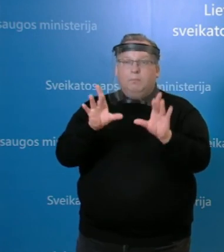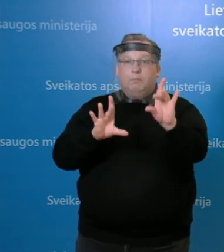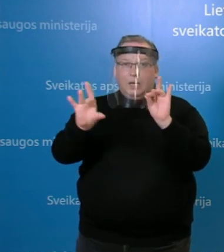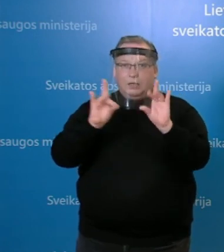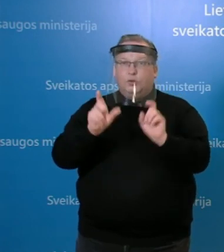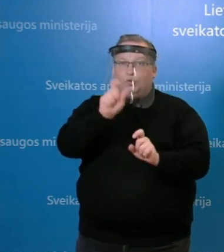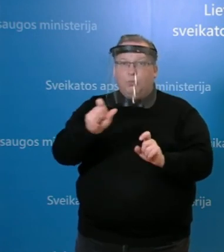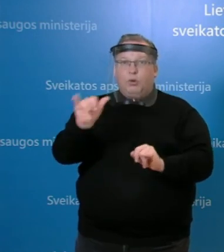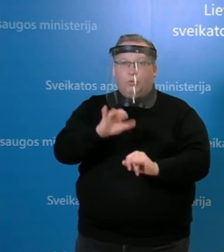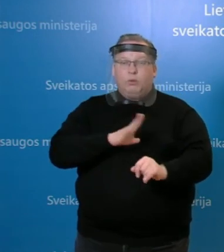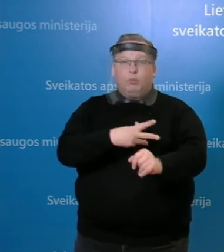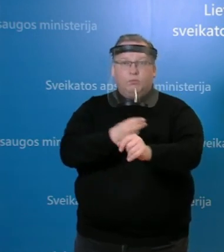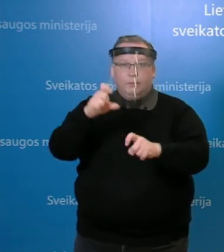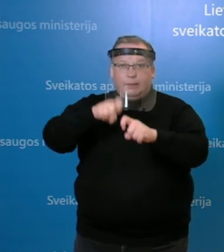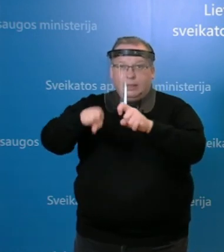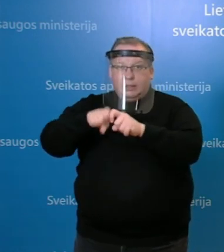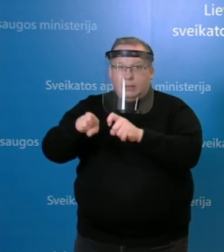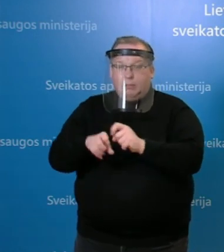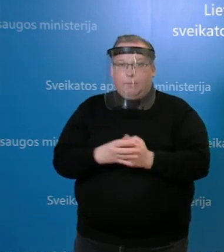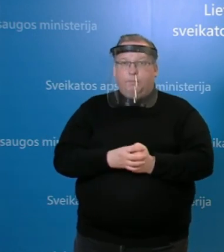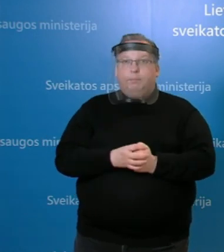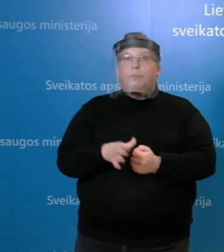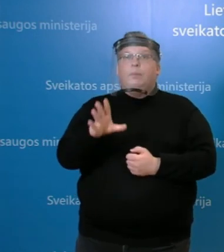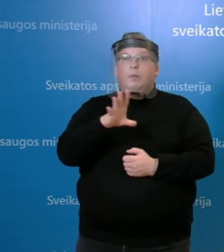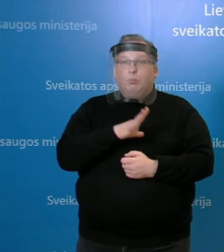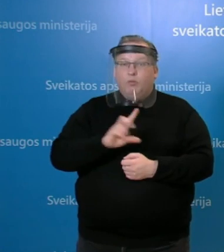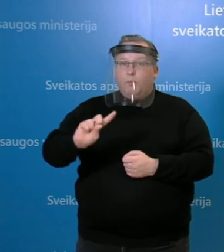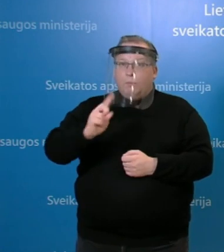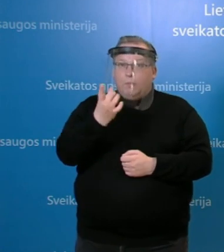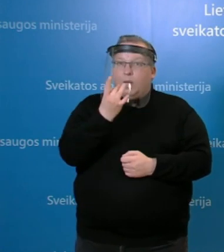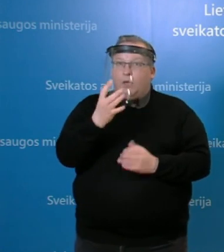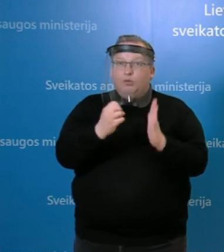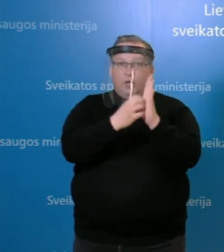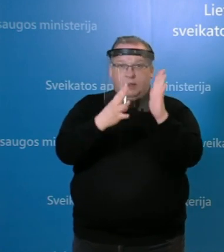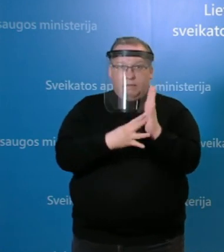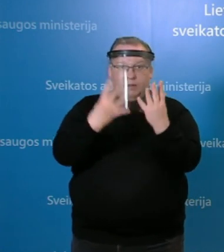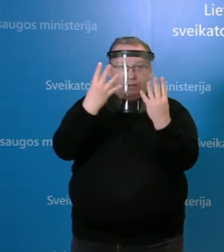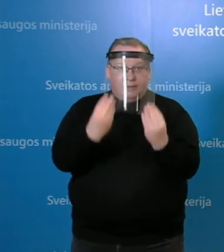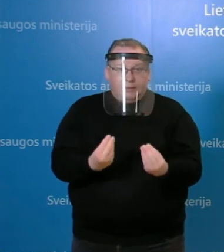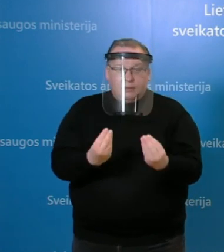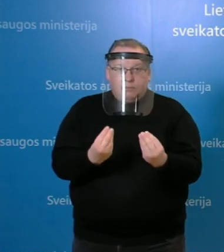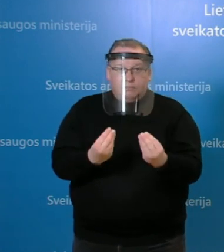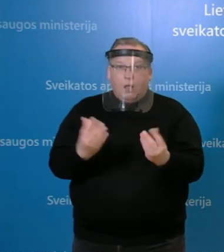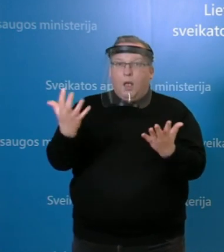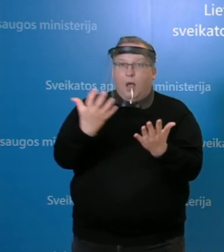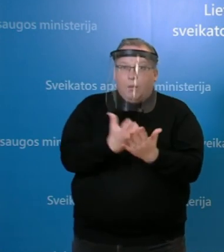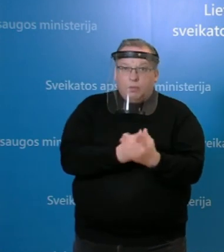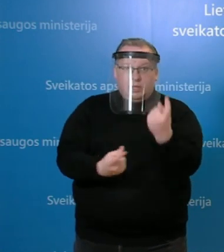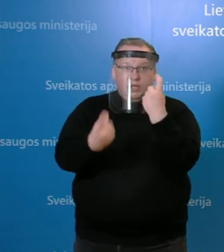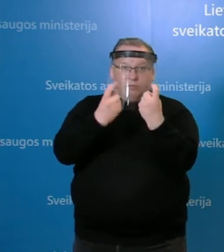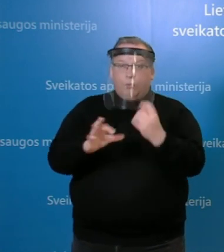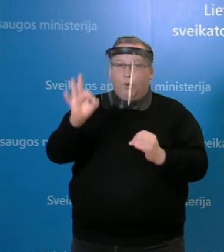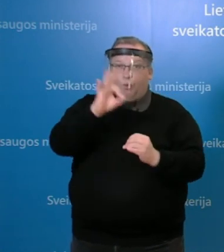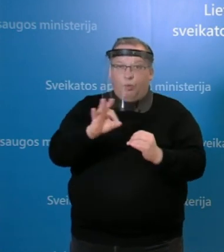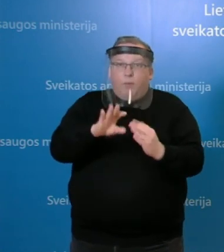kažkokių atsakymų ar ne iš to? Na, tai visų pirma, tai pirmasis gegužės 19 diena gauta, kur buvo informacija apie